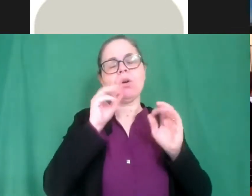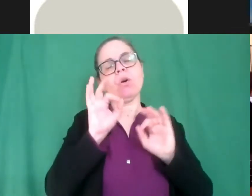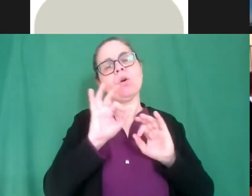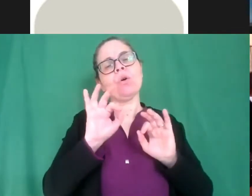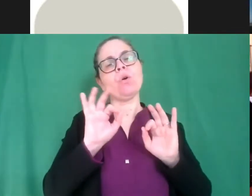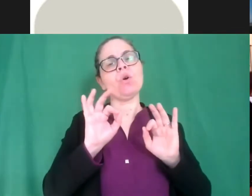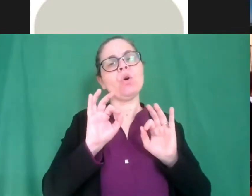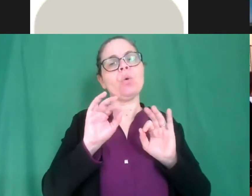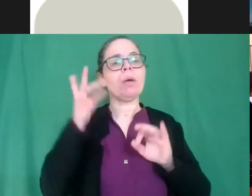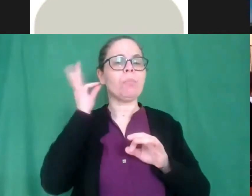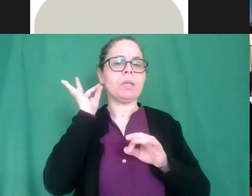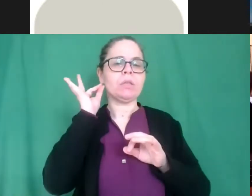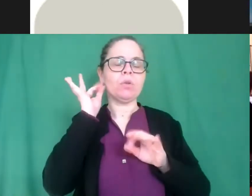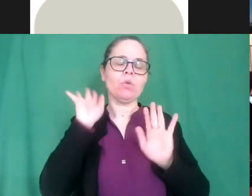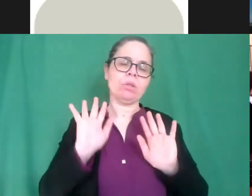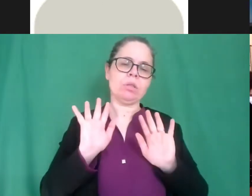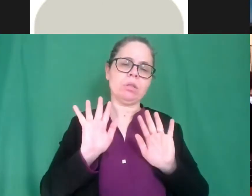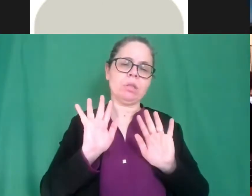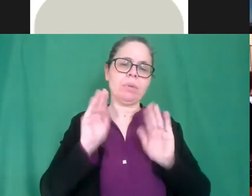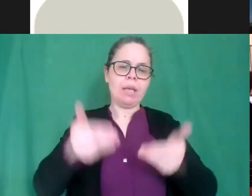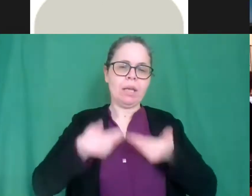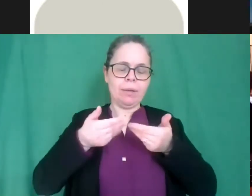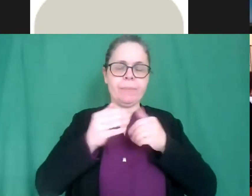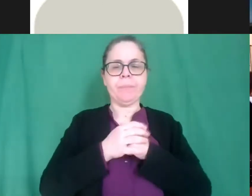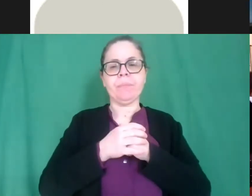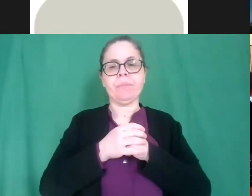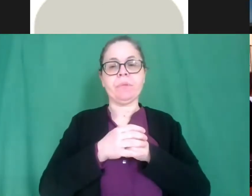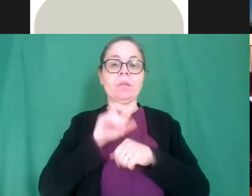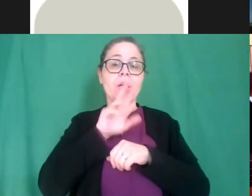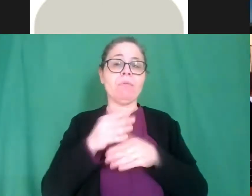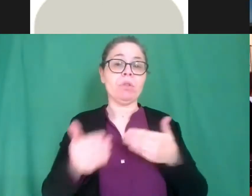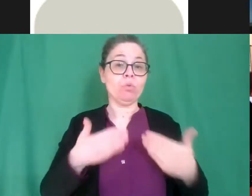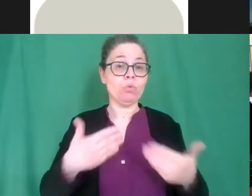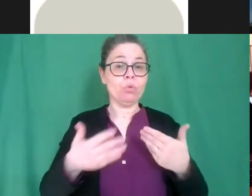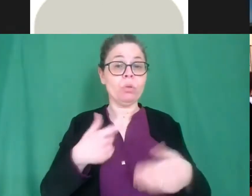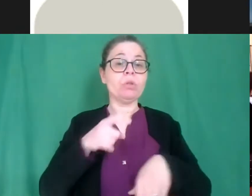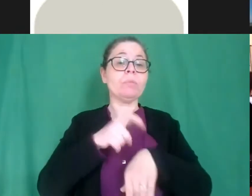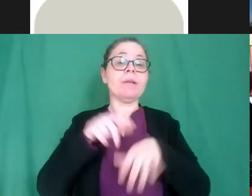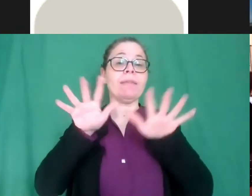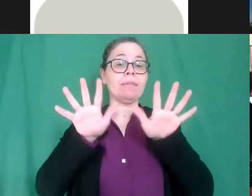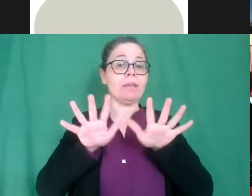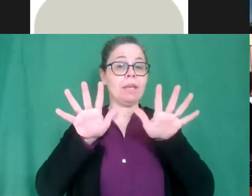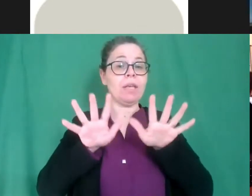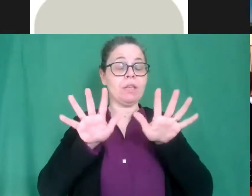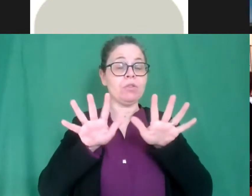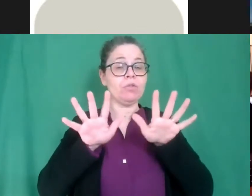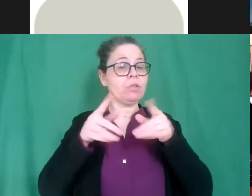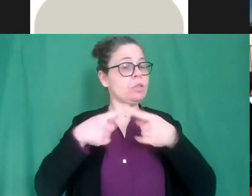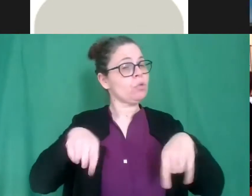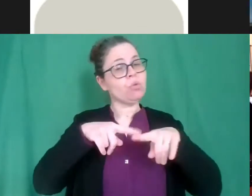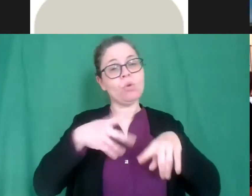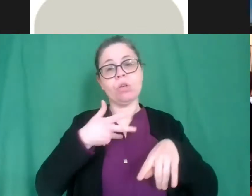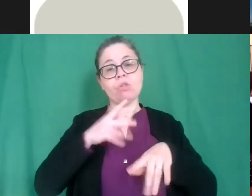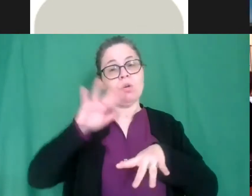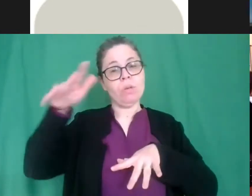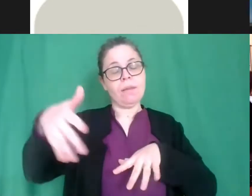preziosa eh vi dico subito io alle dieci ho una riunione potrò stare forse fino alle dieci e dieci un'altra